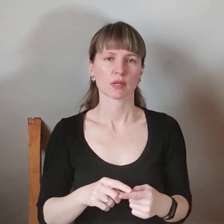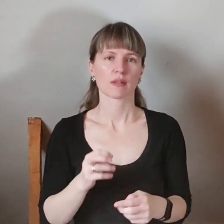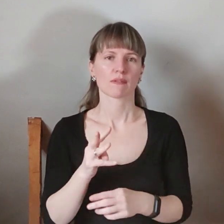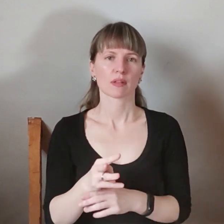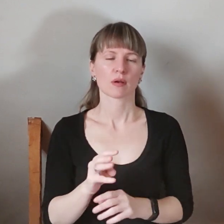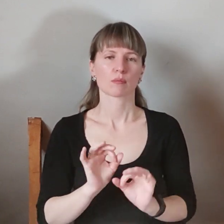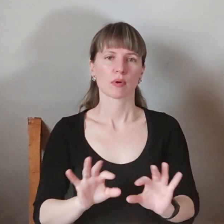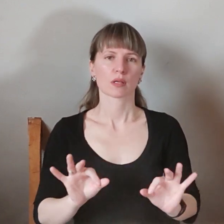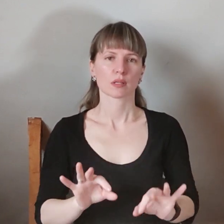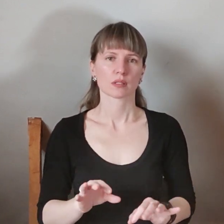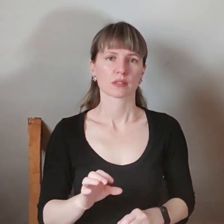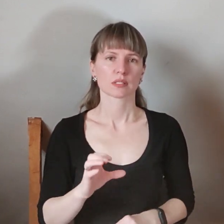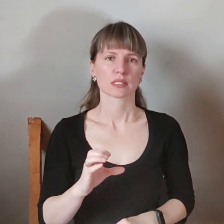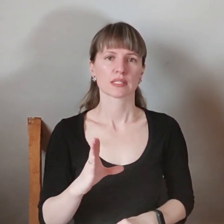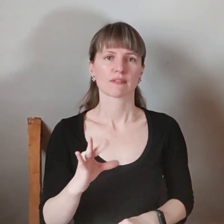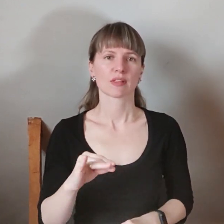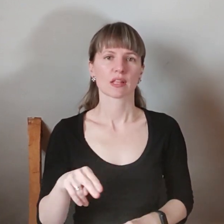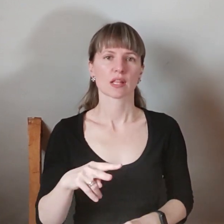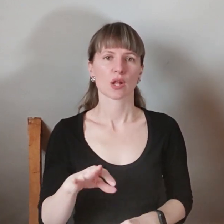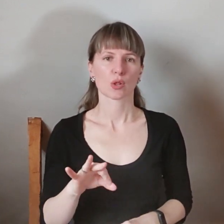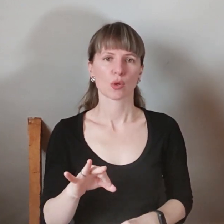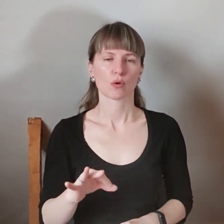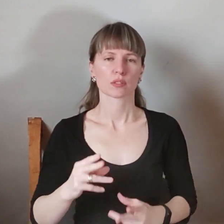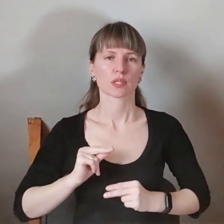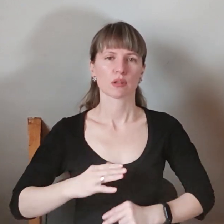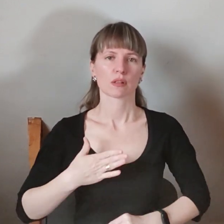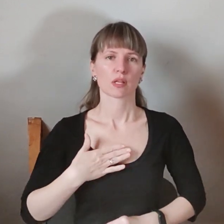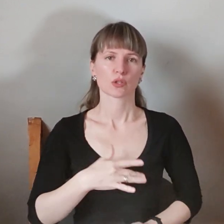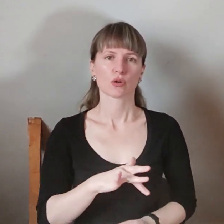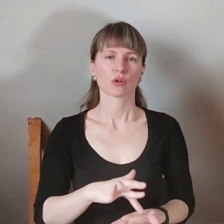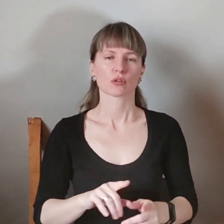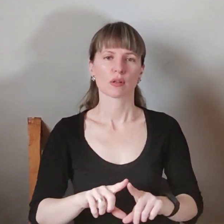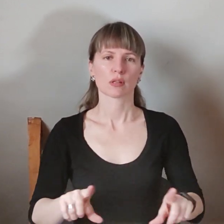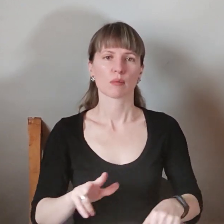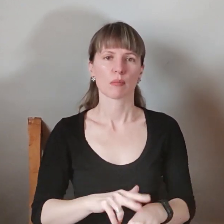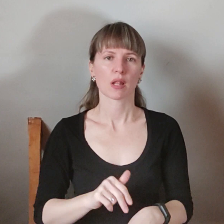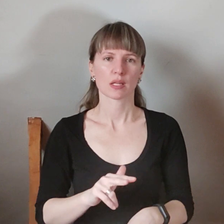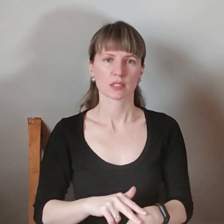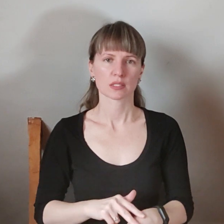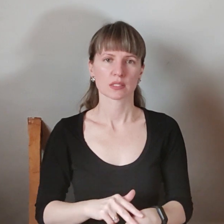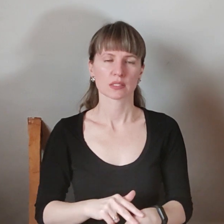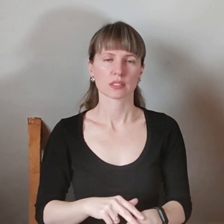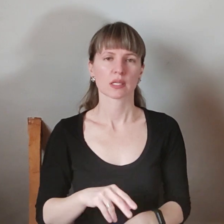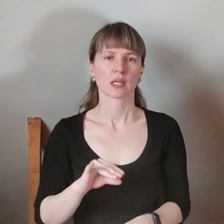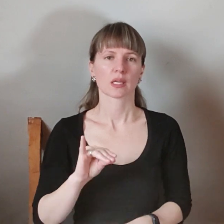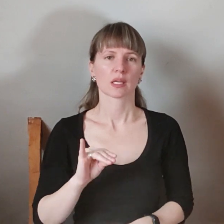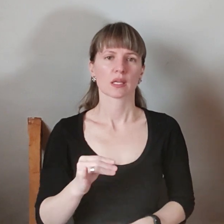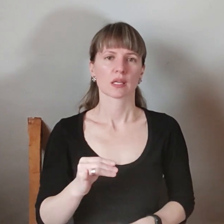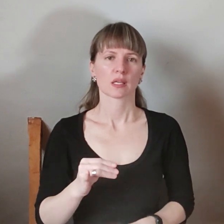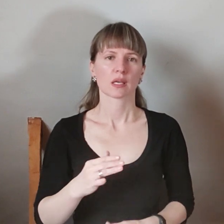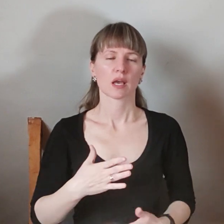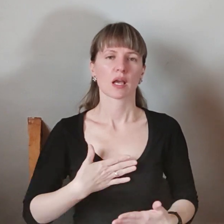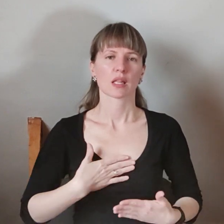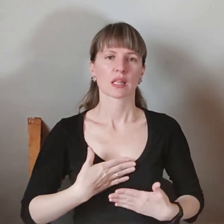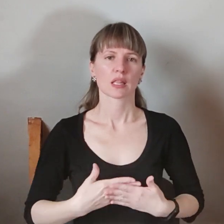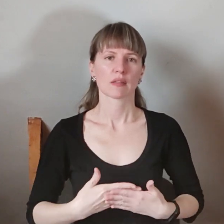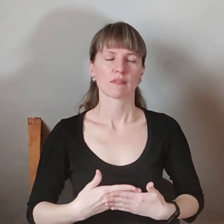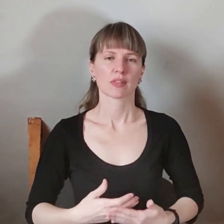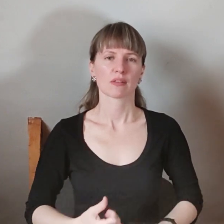пояснює Олександр Слідлов. Сотрудники нашого городського отделу полиції і активні, фізичні,